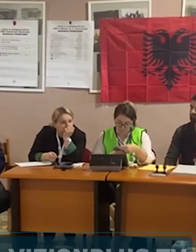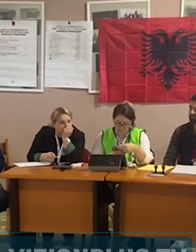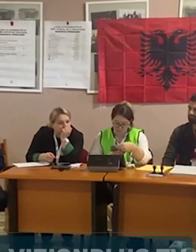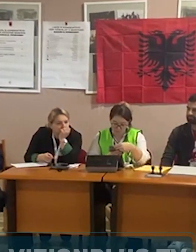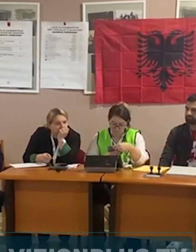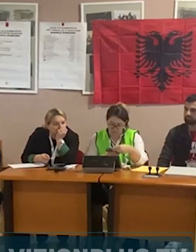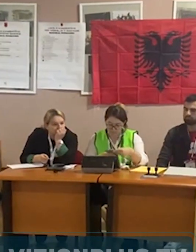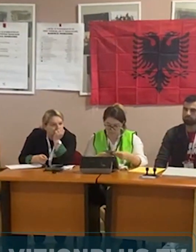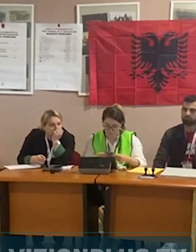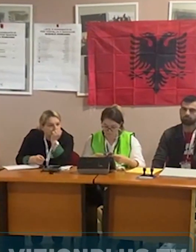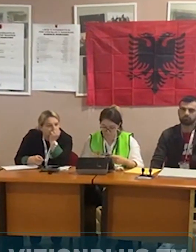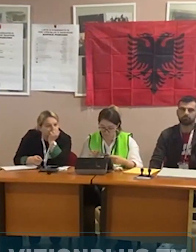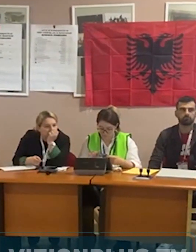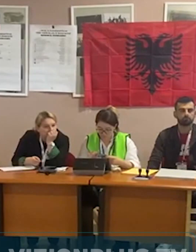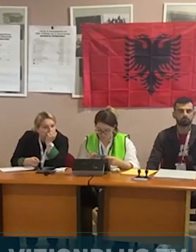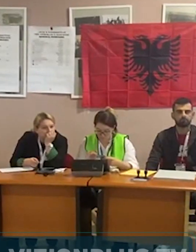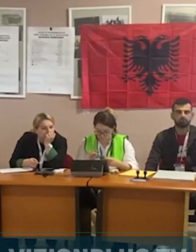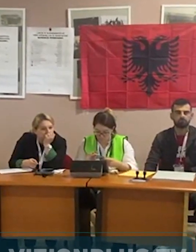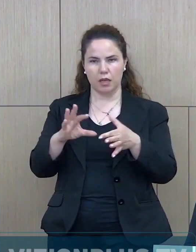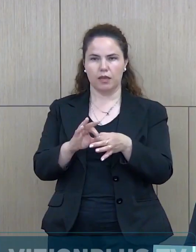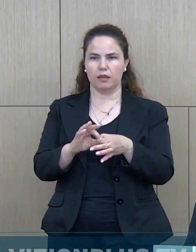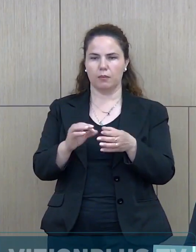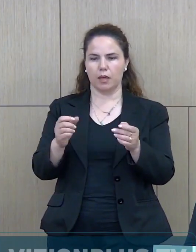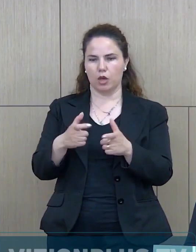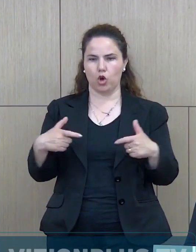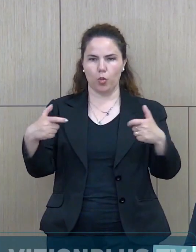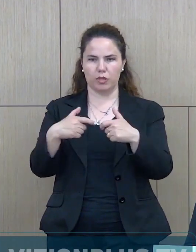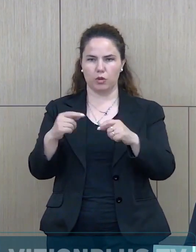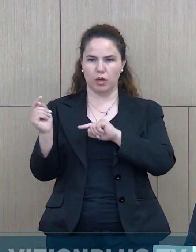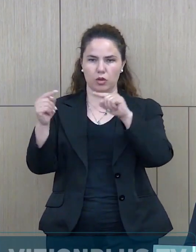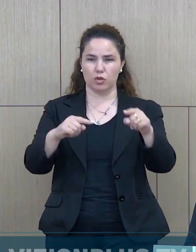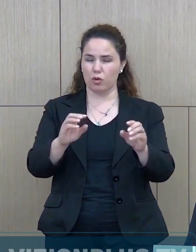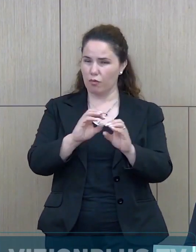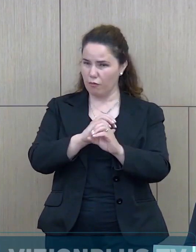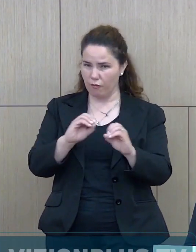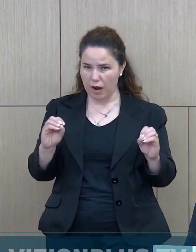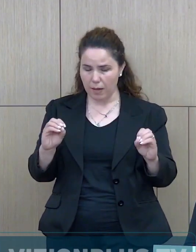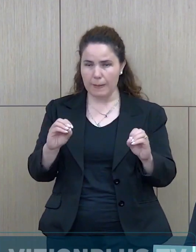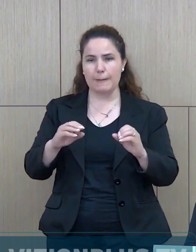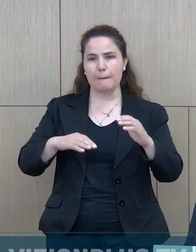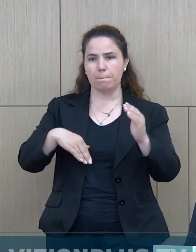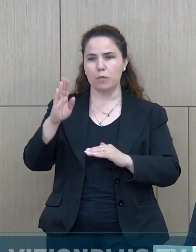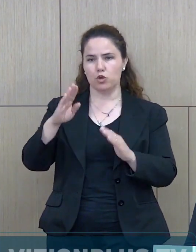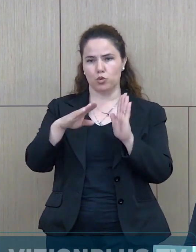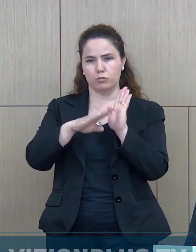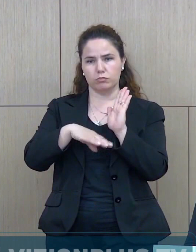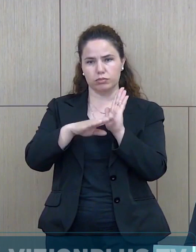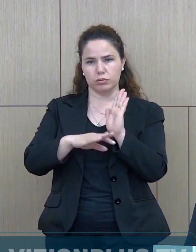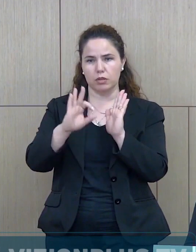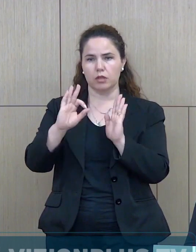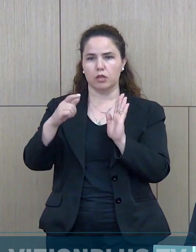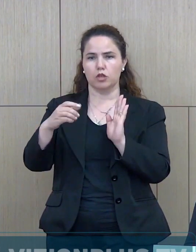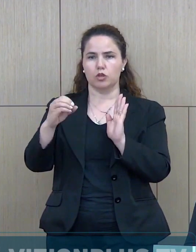zgjidhur nga KCZ për mes zëvendësimit të tyre. Kryesisht ka që në zonat e jugu të Shqipris, në dropu, nëse